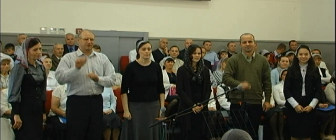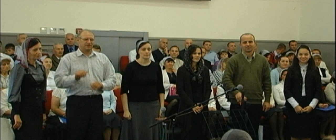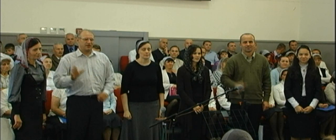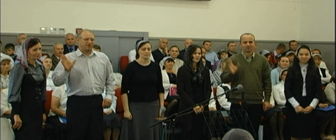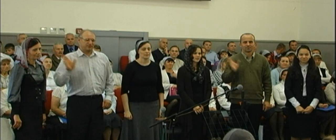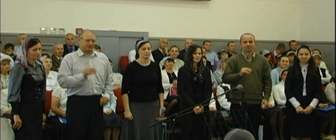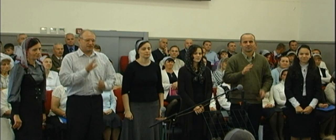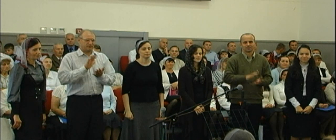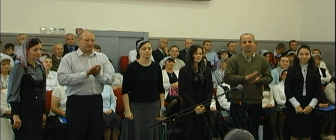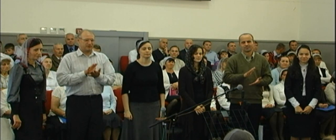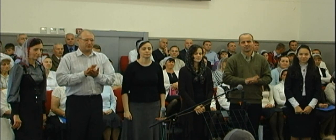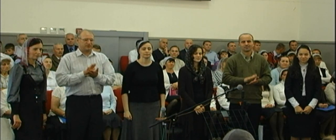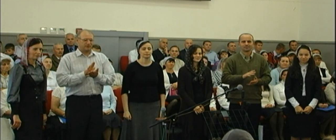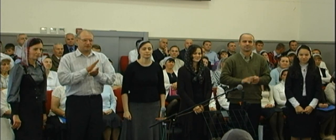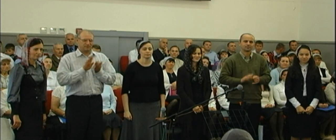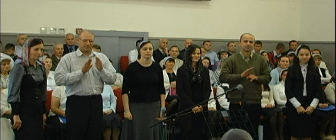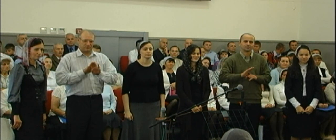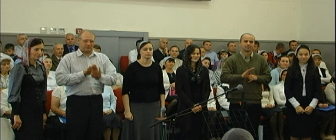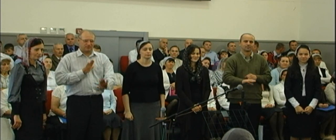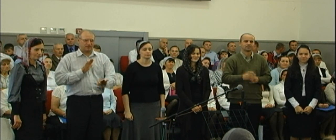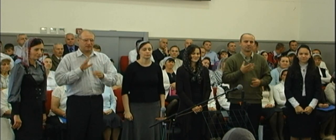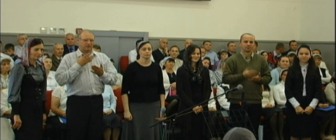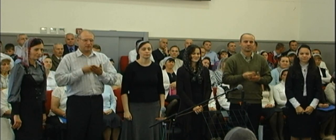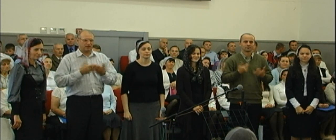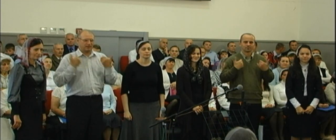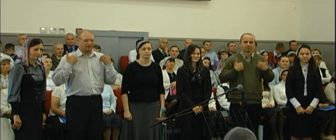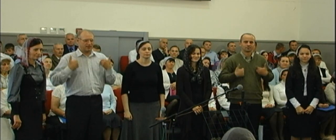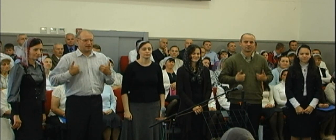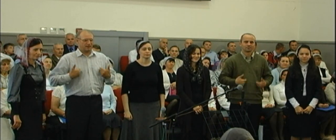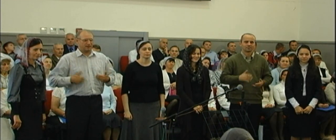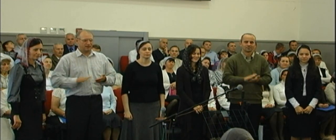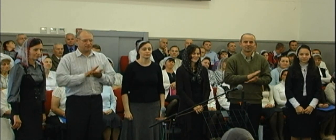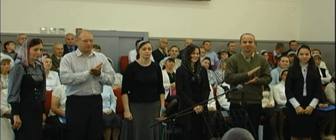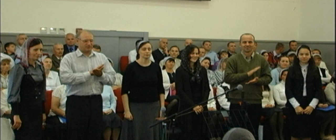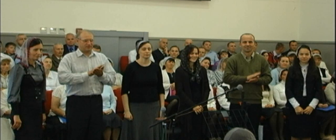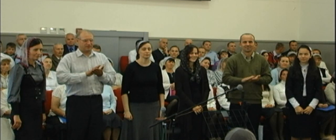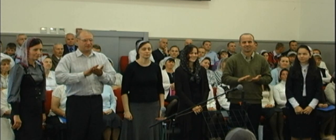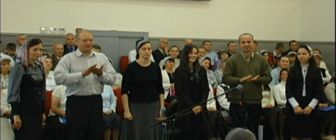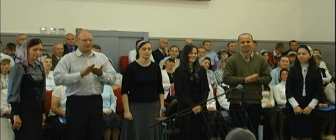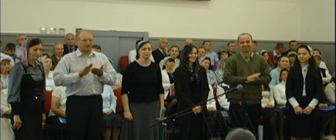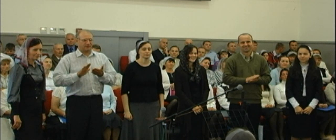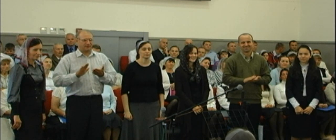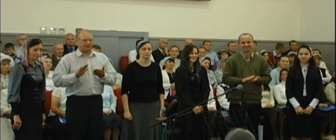Все нечистое Прочь, свой наряд очищать